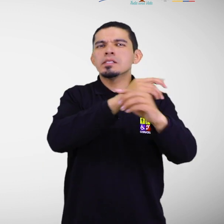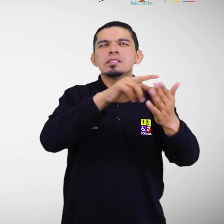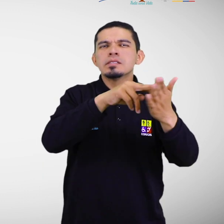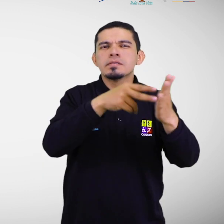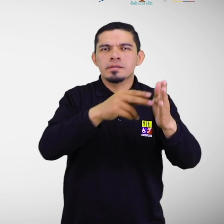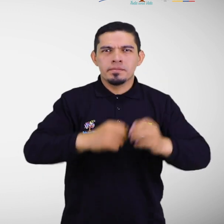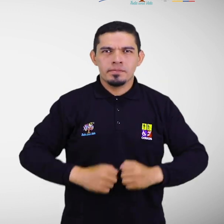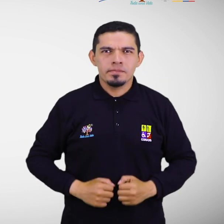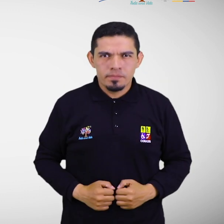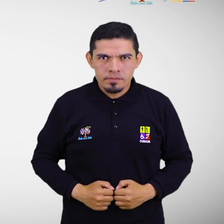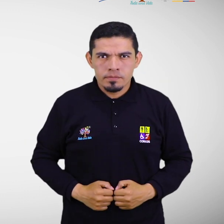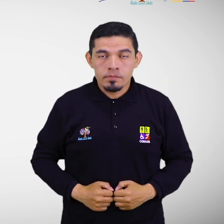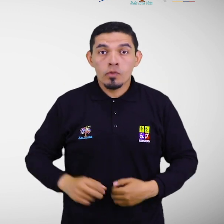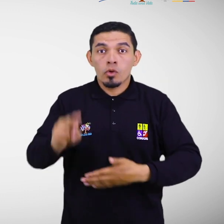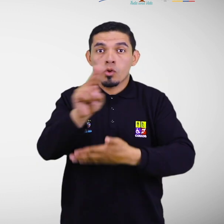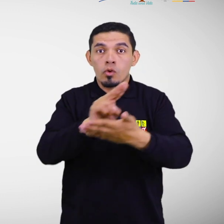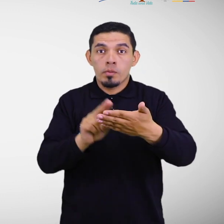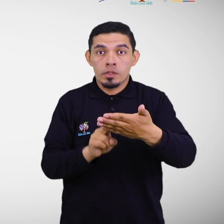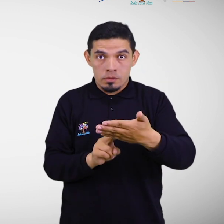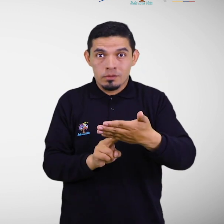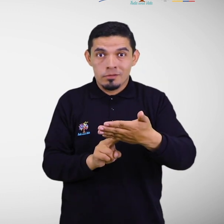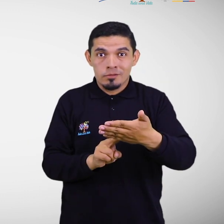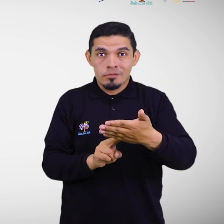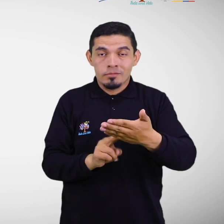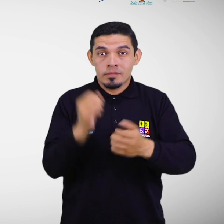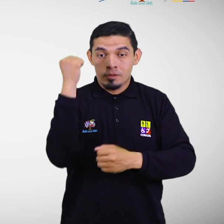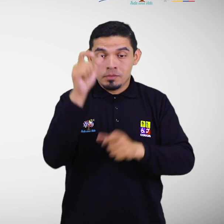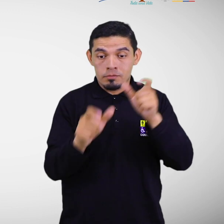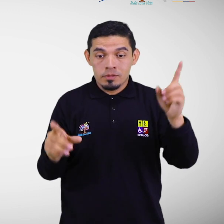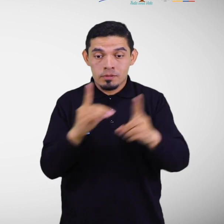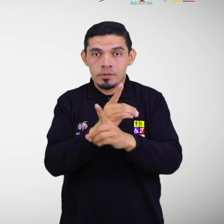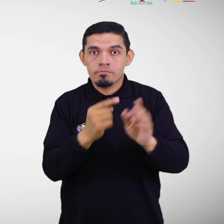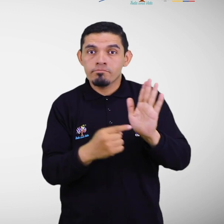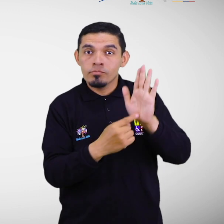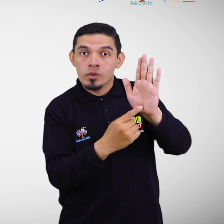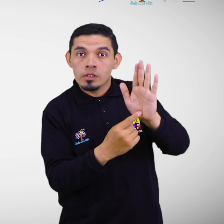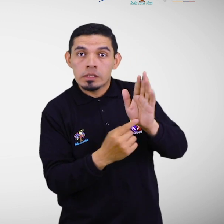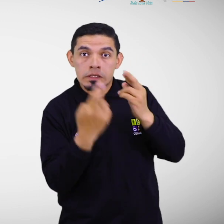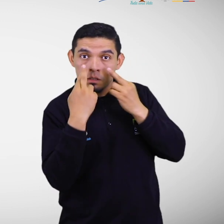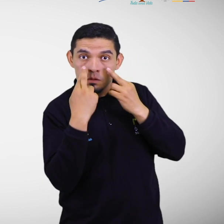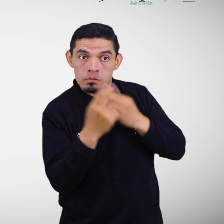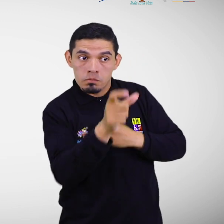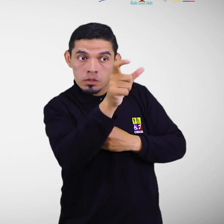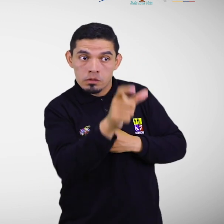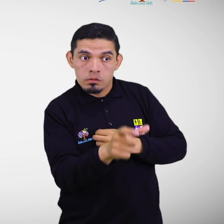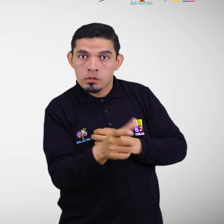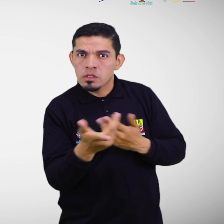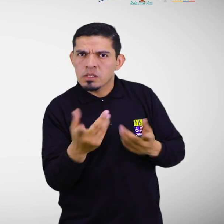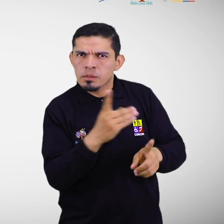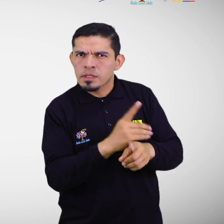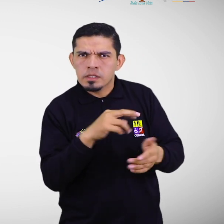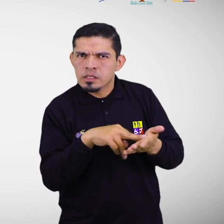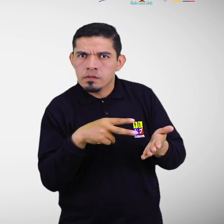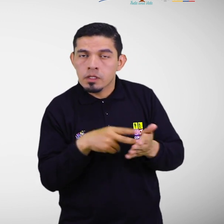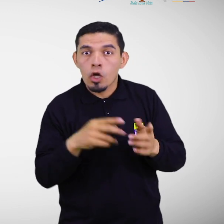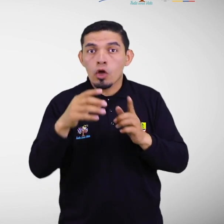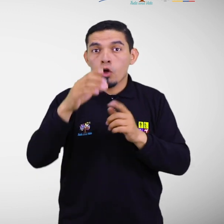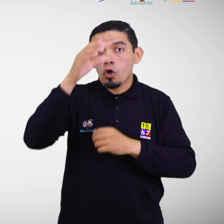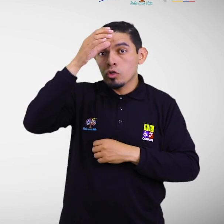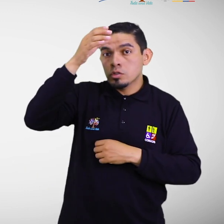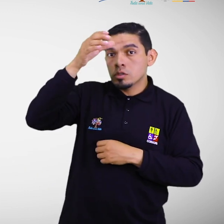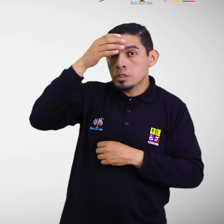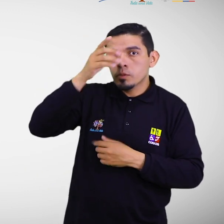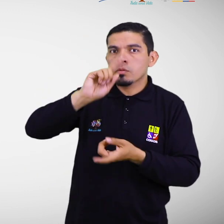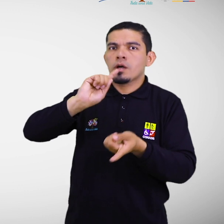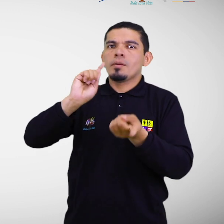Convención sobre los Derechos de las Personas con Discapacidad. Reconoce que la discapacidad es un concepto que evoluciona y